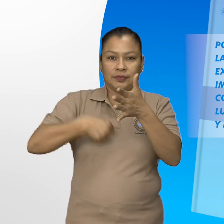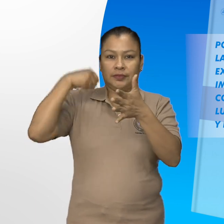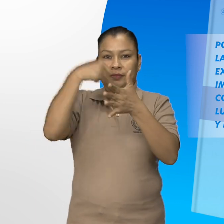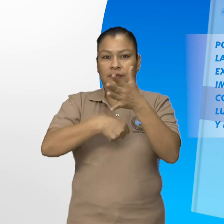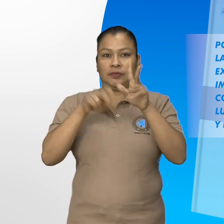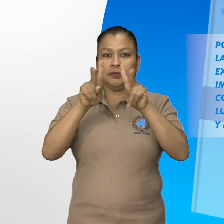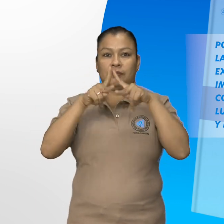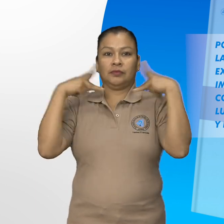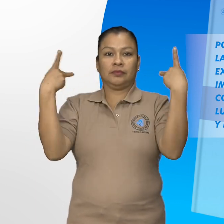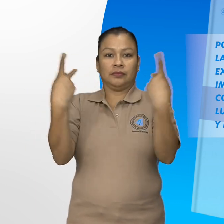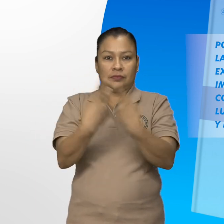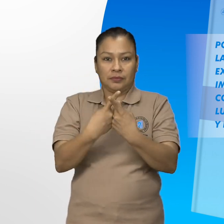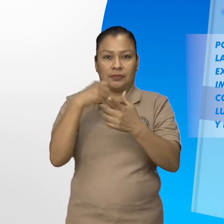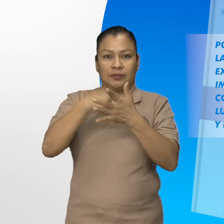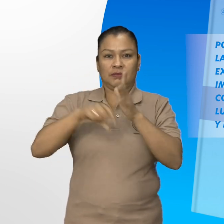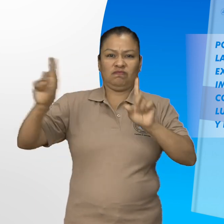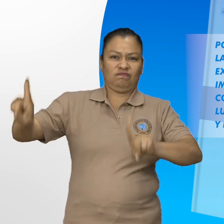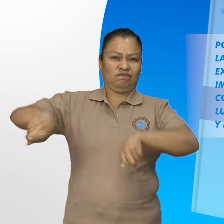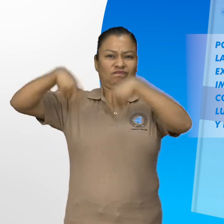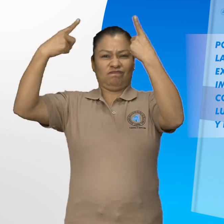y contra la discriminación